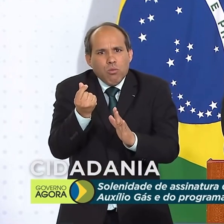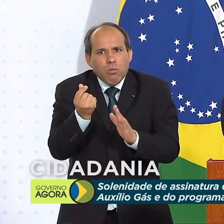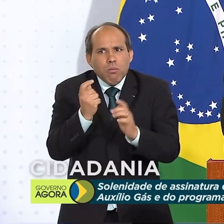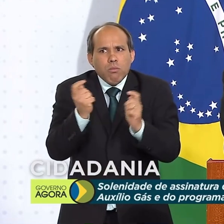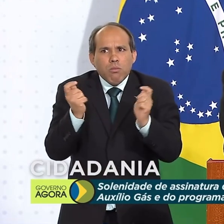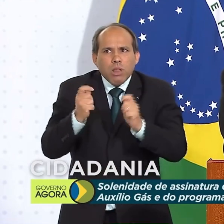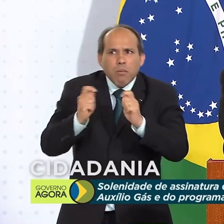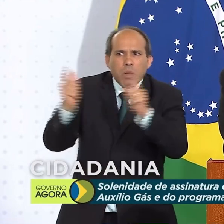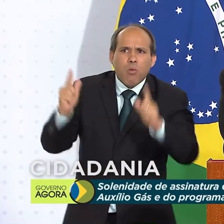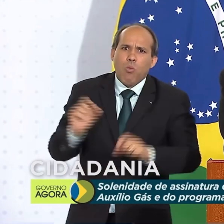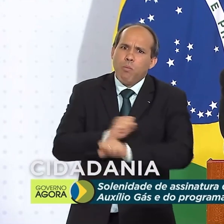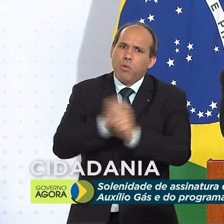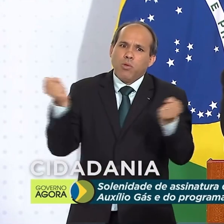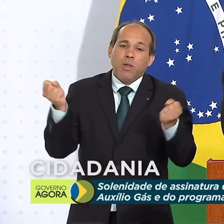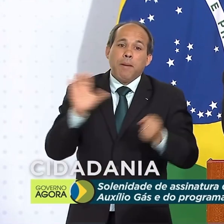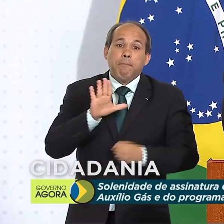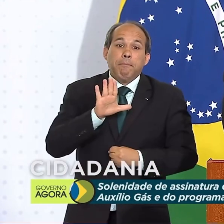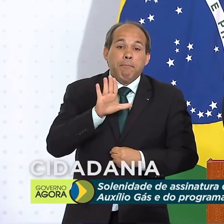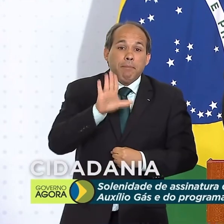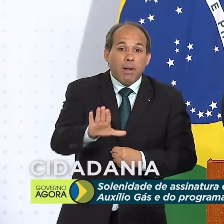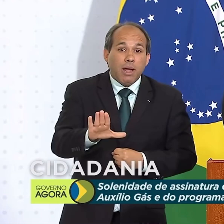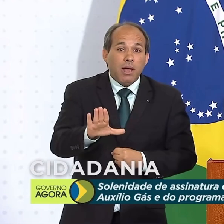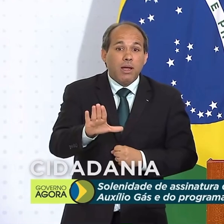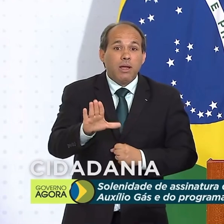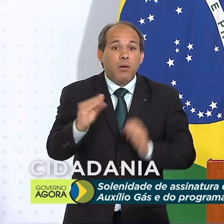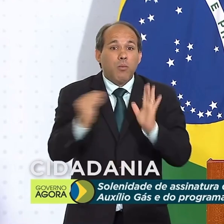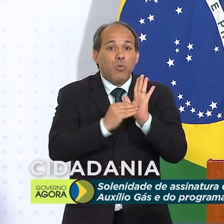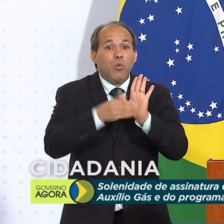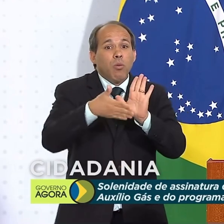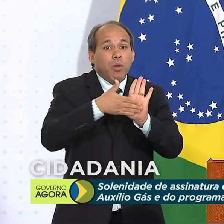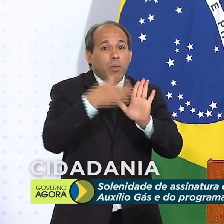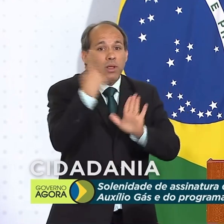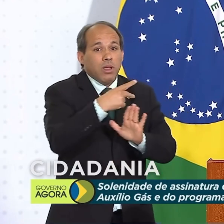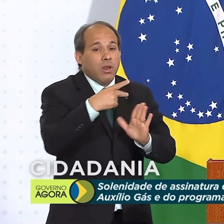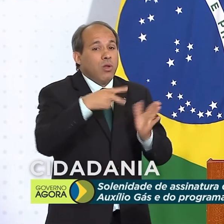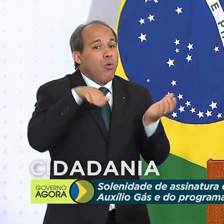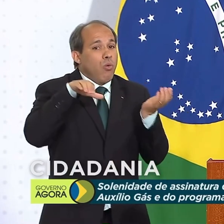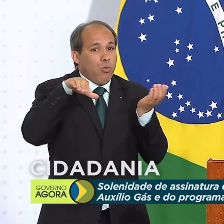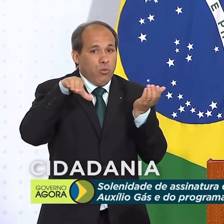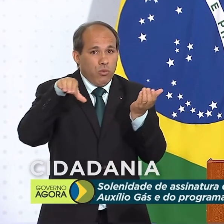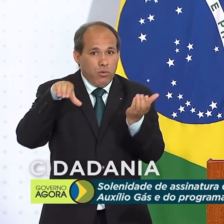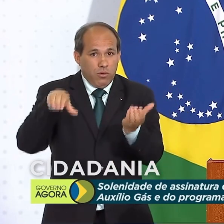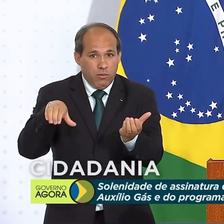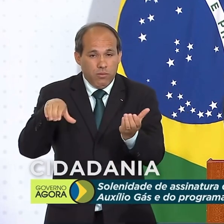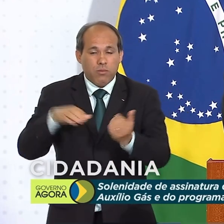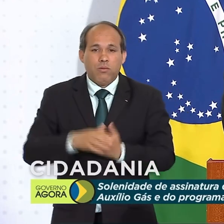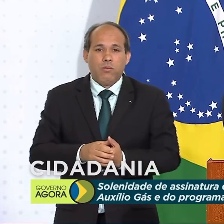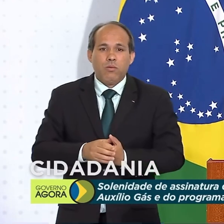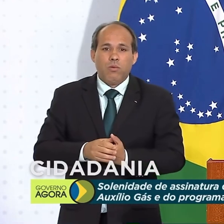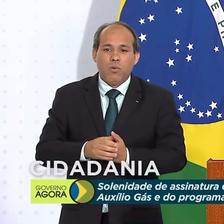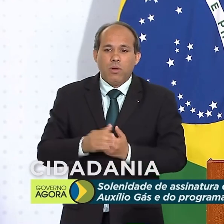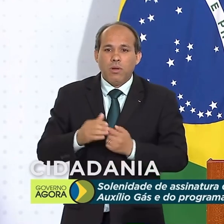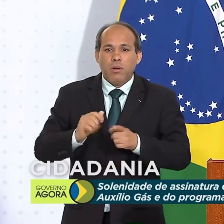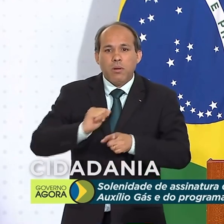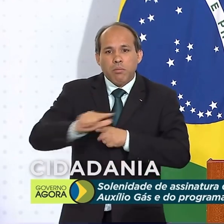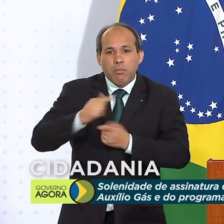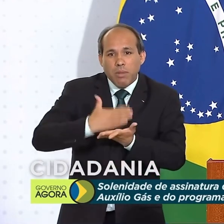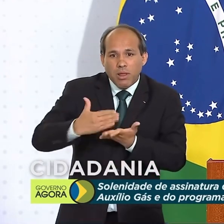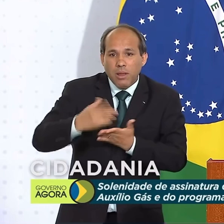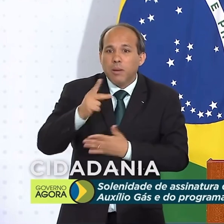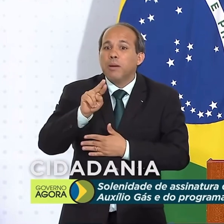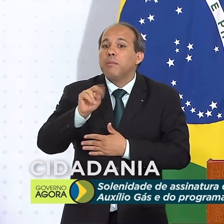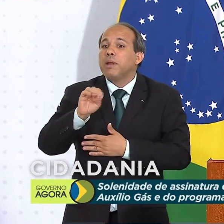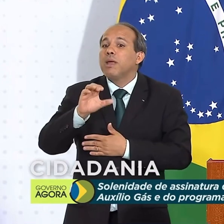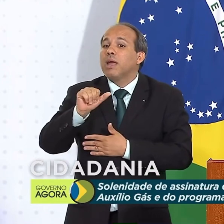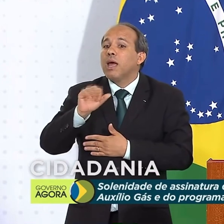ano que vem. Então, ao se propor ao Congresso Nacional o parcelamento dos precatórios,